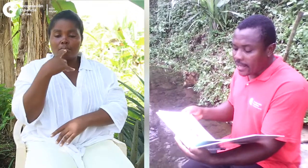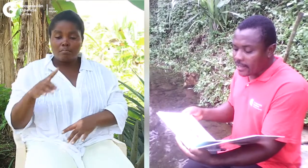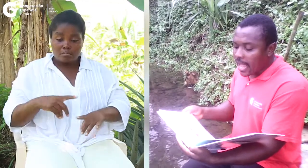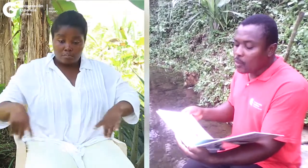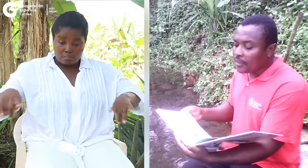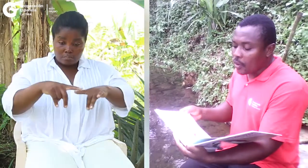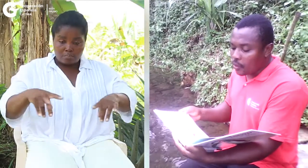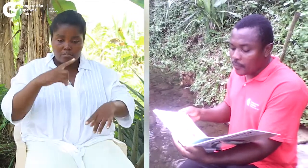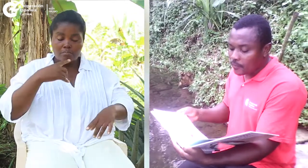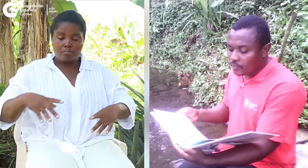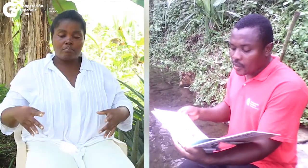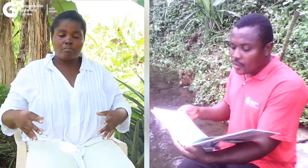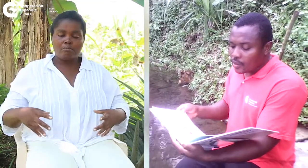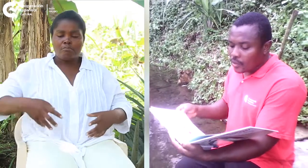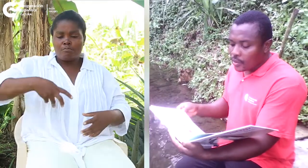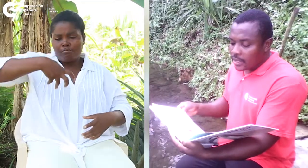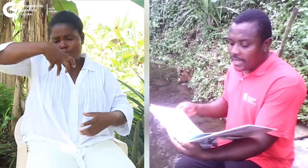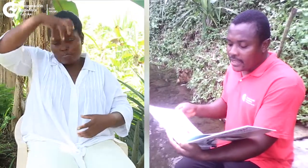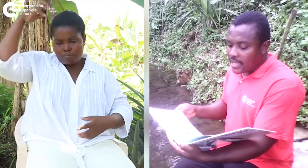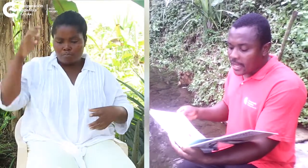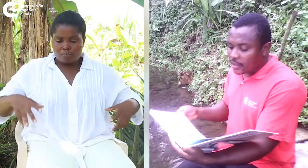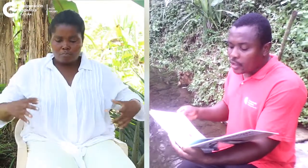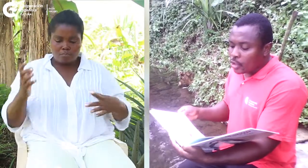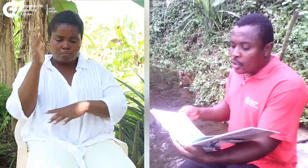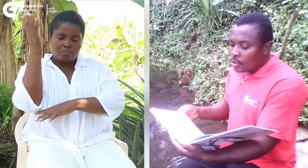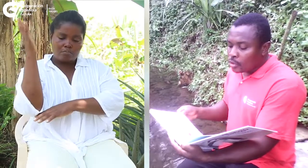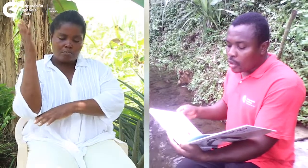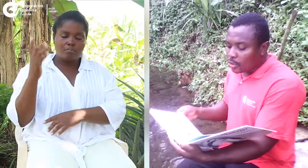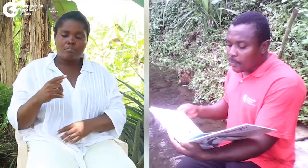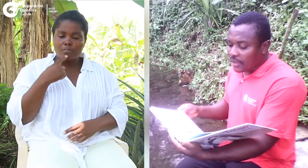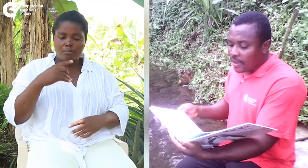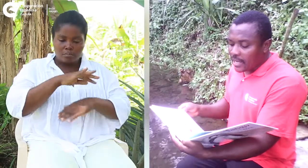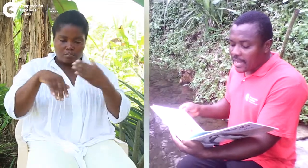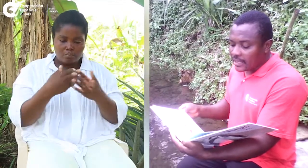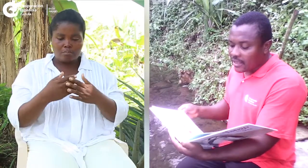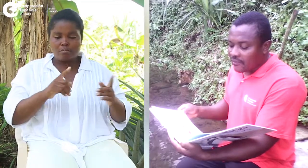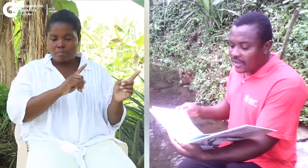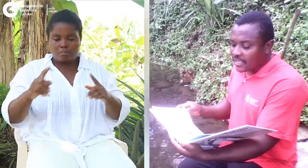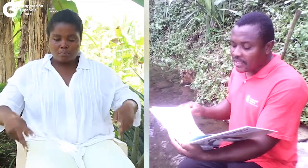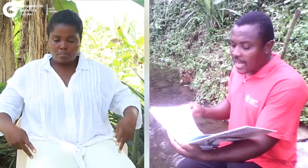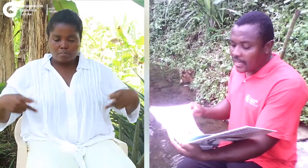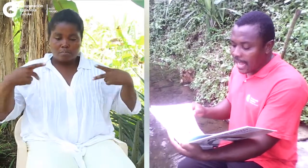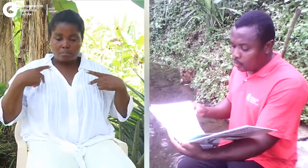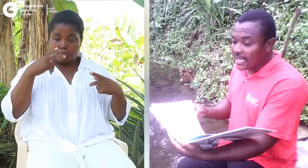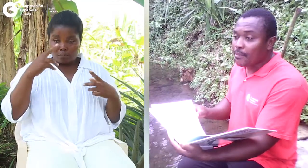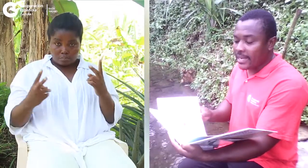hay un zoo. Cada día todo tipo de familias van a visitar a los animales.